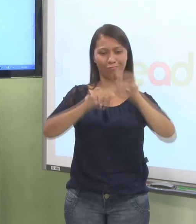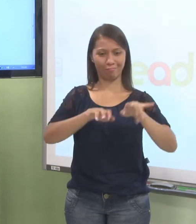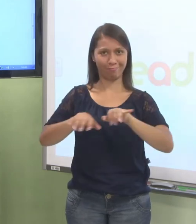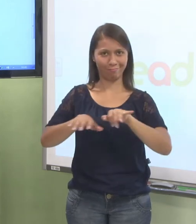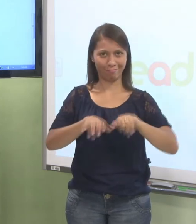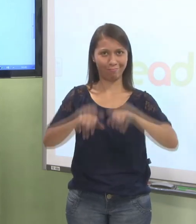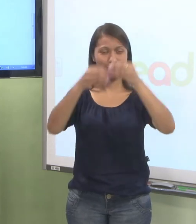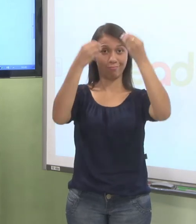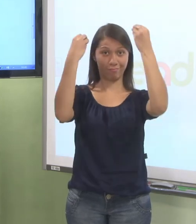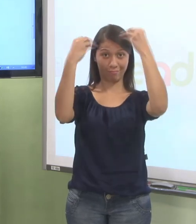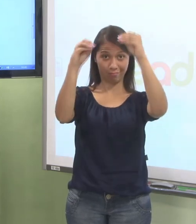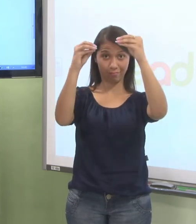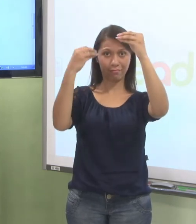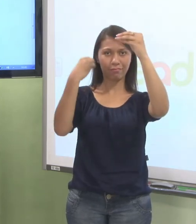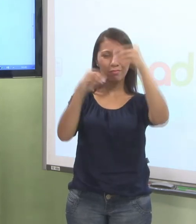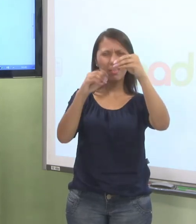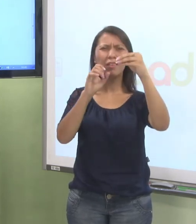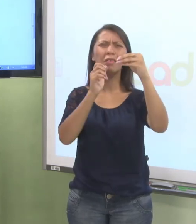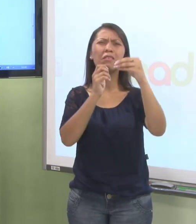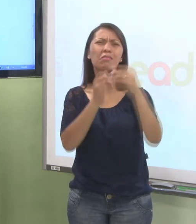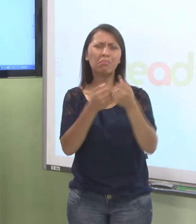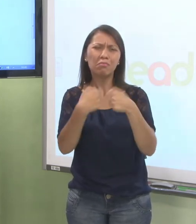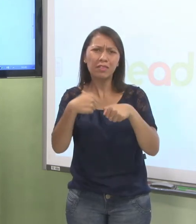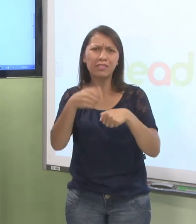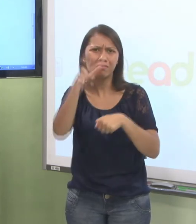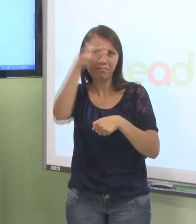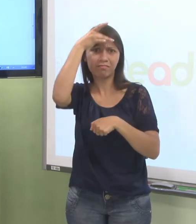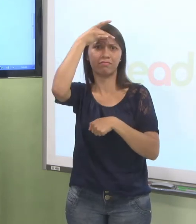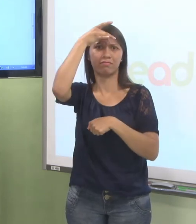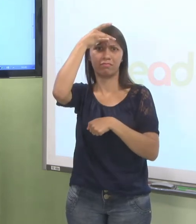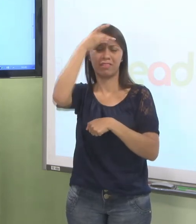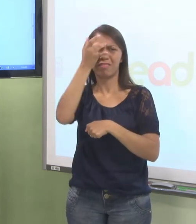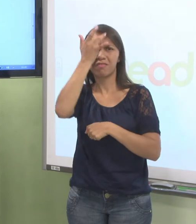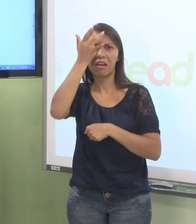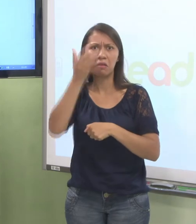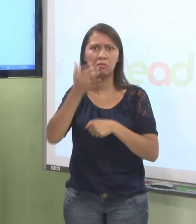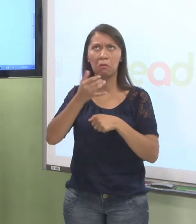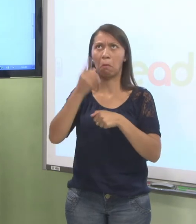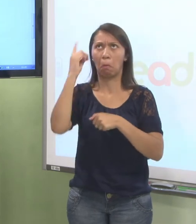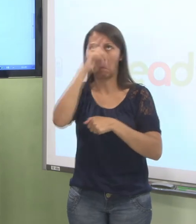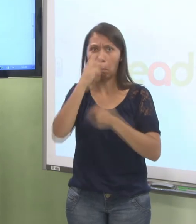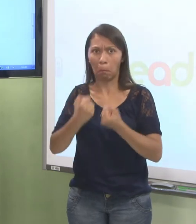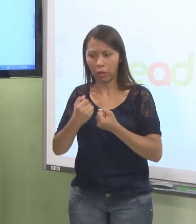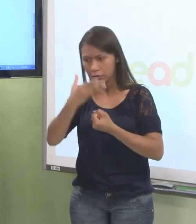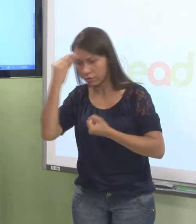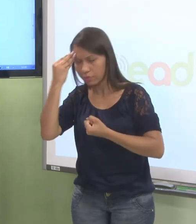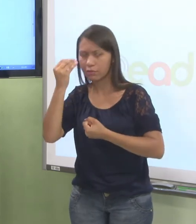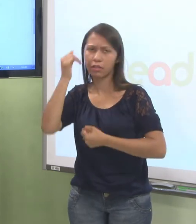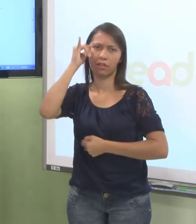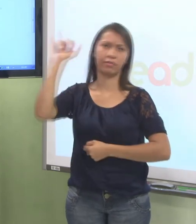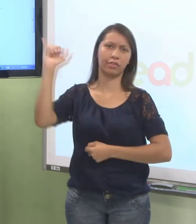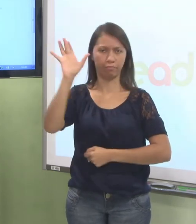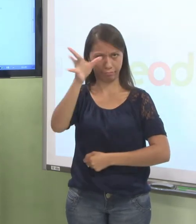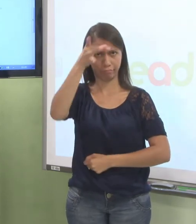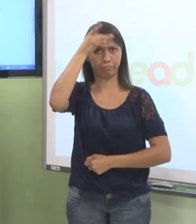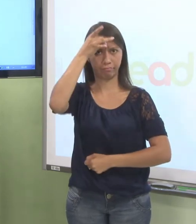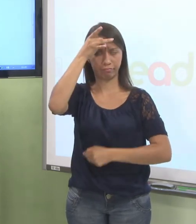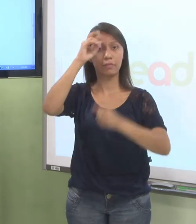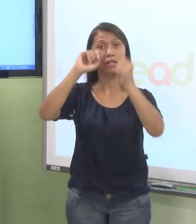Cria uma senha de fácil memorização para você não ter que ficar trocando essa senha muitas vezes. Então, feito isso aqui, colocou a senha atual e a nova